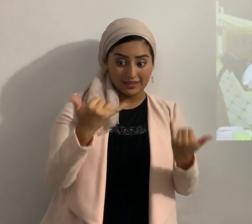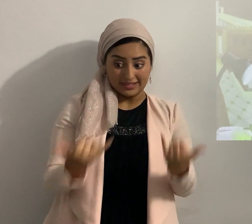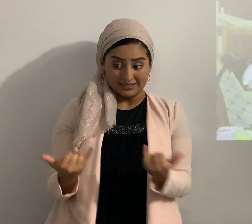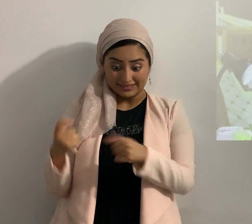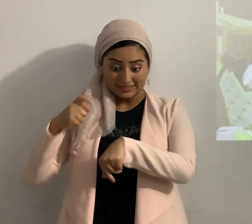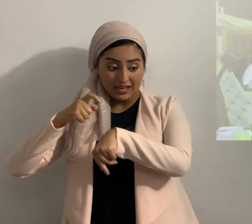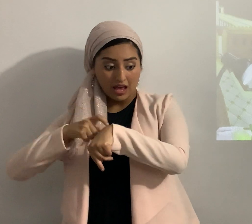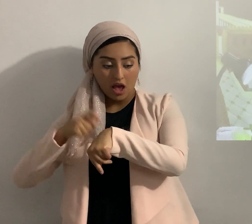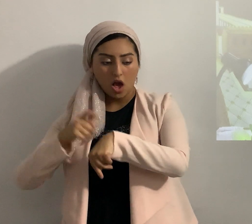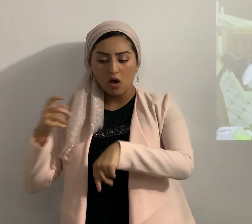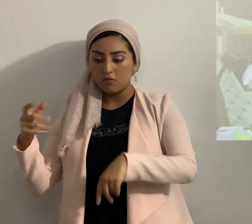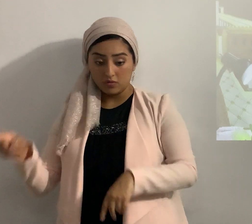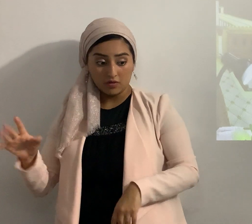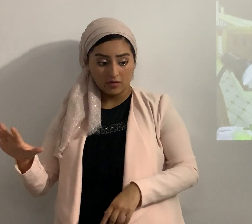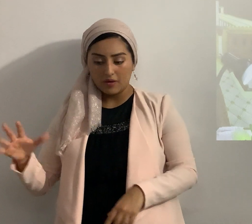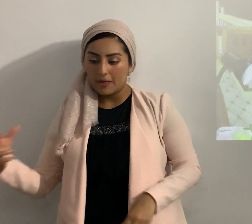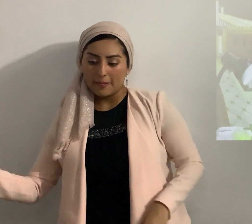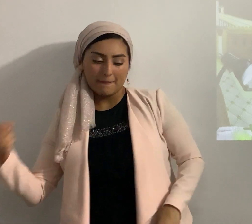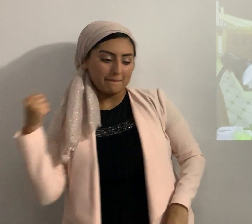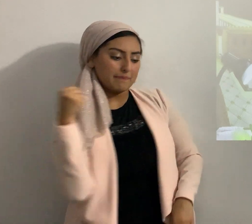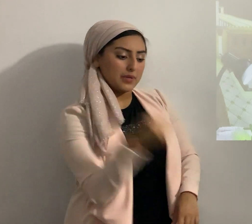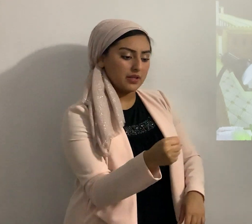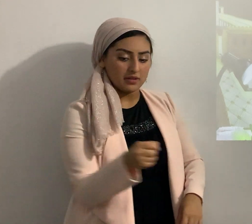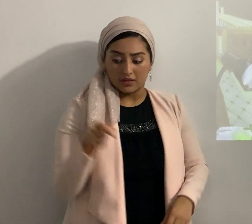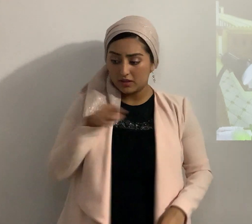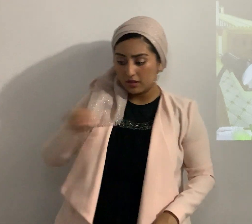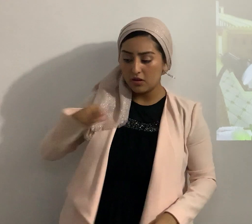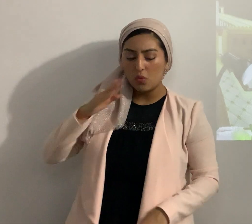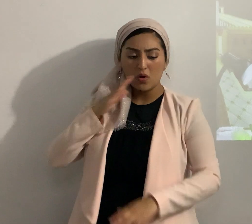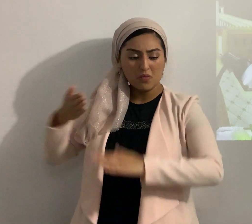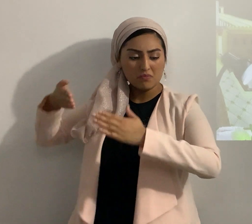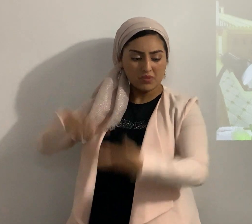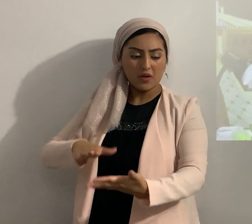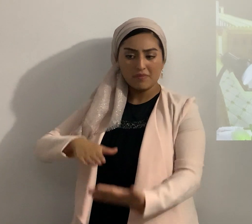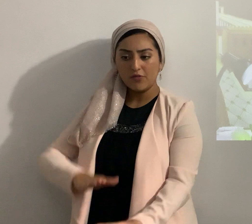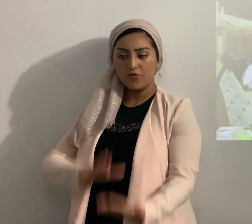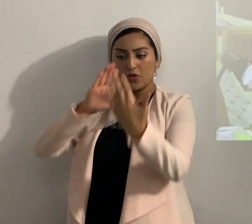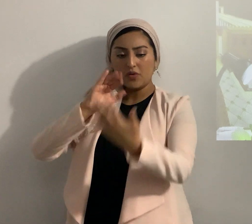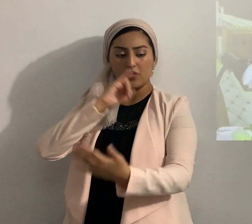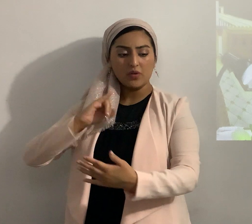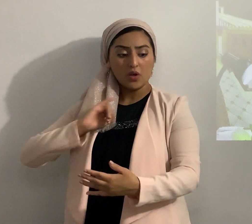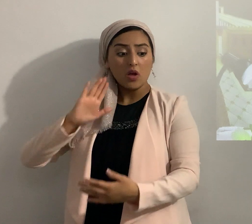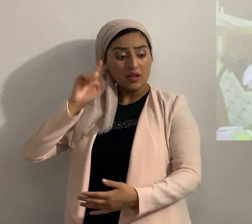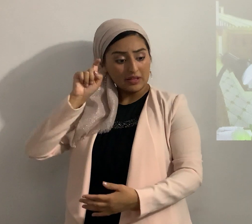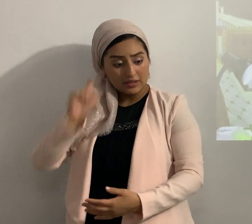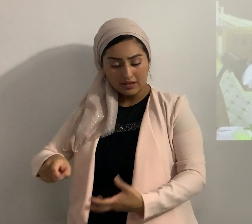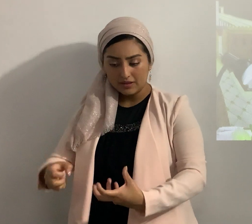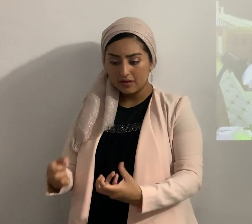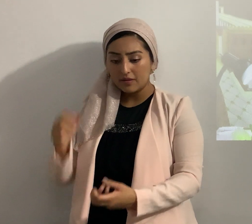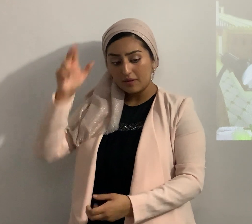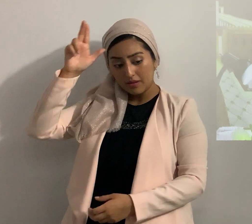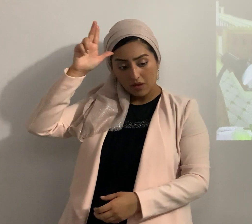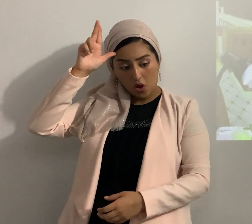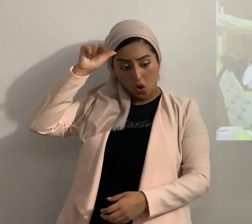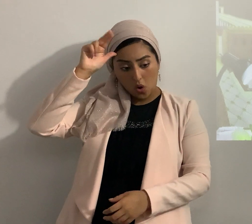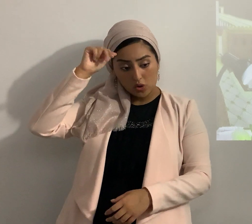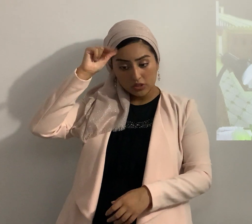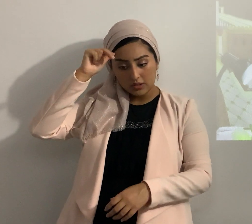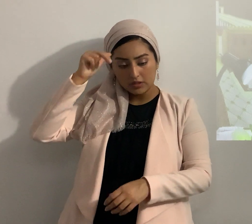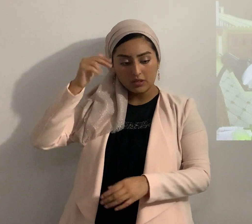entregaré a todos ellos muertos delante de Israel desjarretarás sus caballos y sus carros quemarás